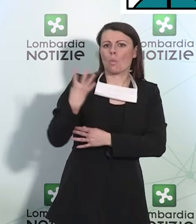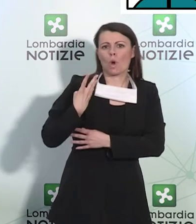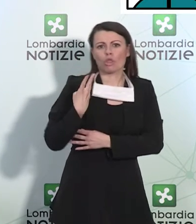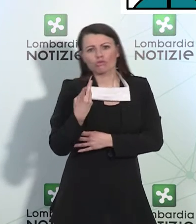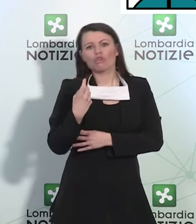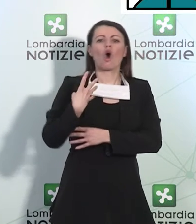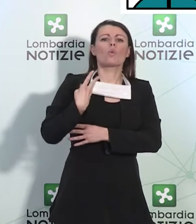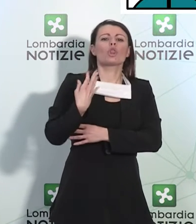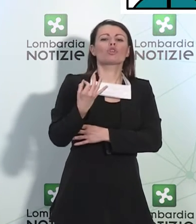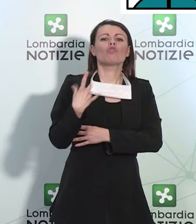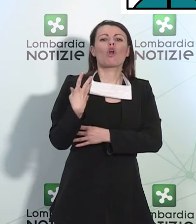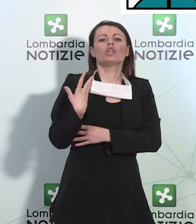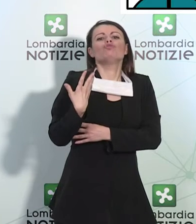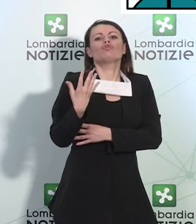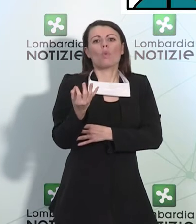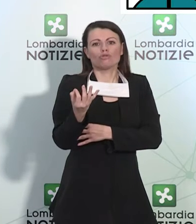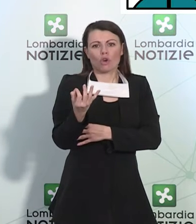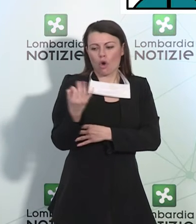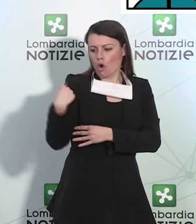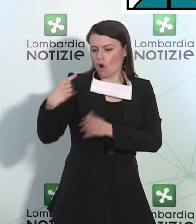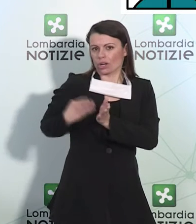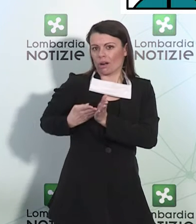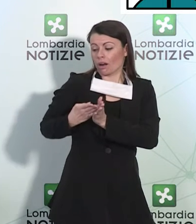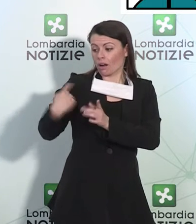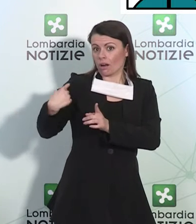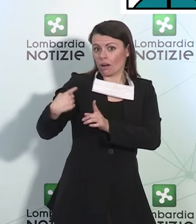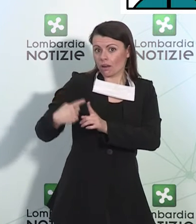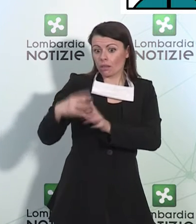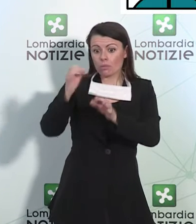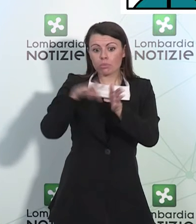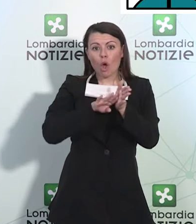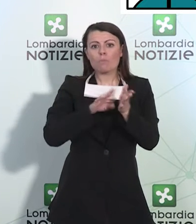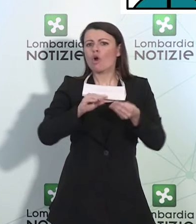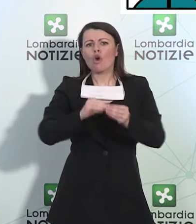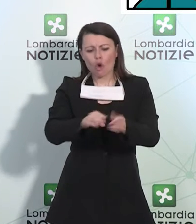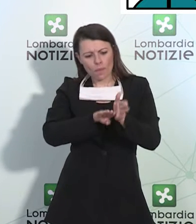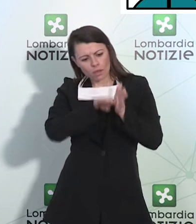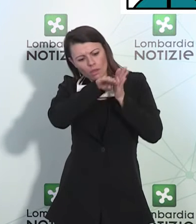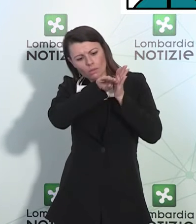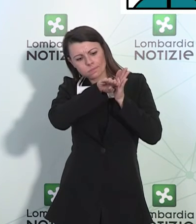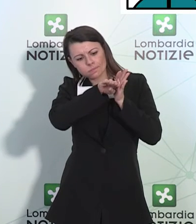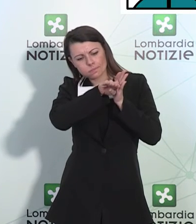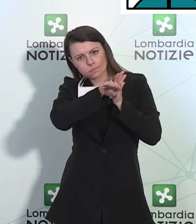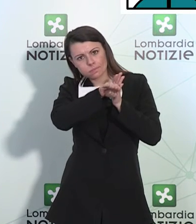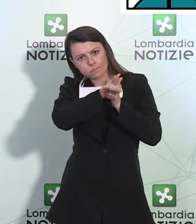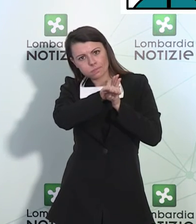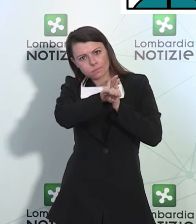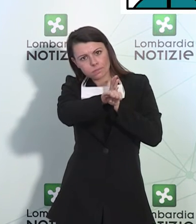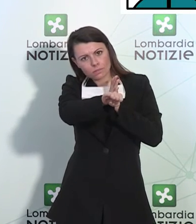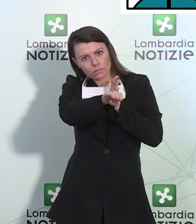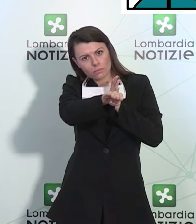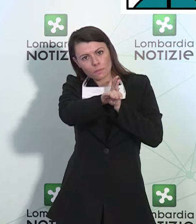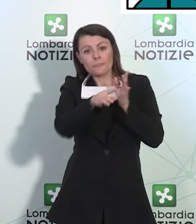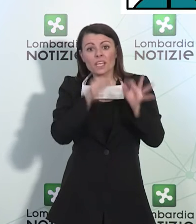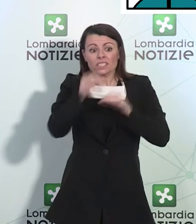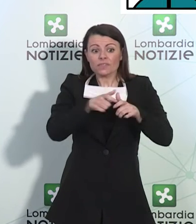di costante pianura, di costante linea che non